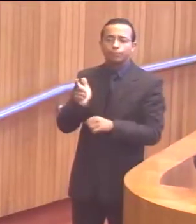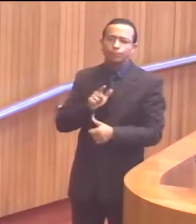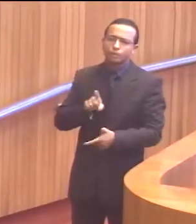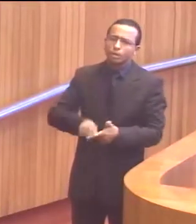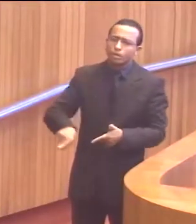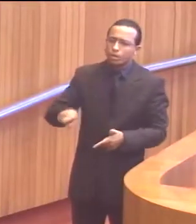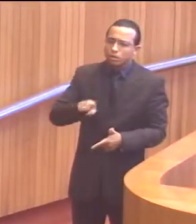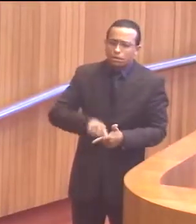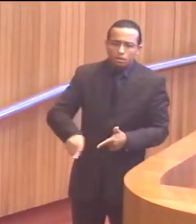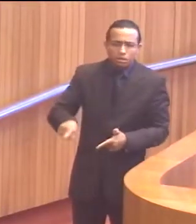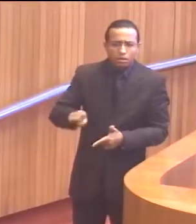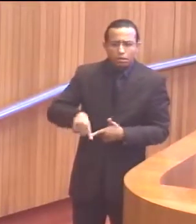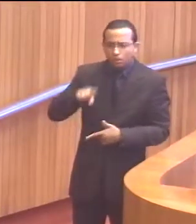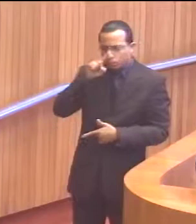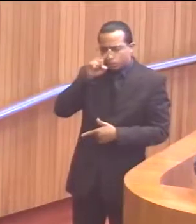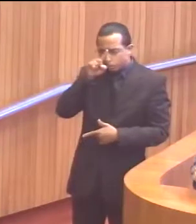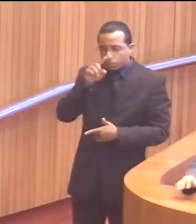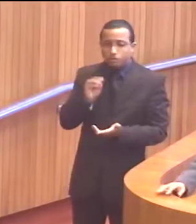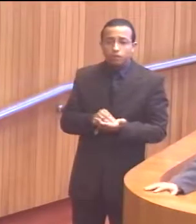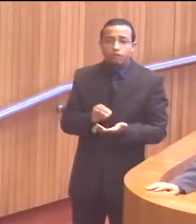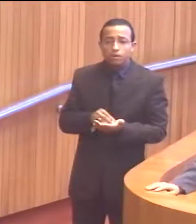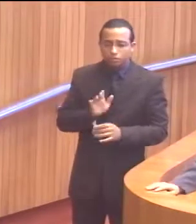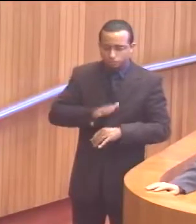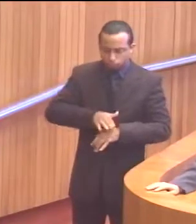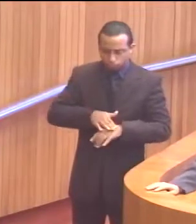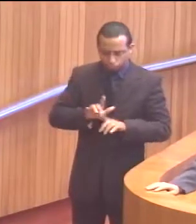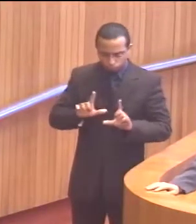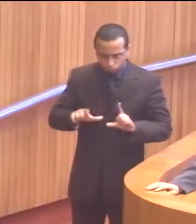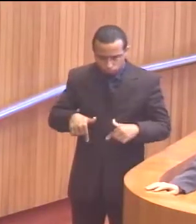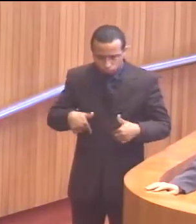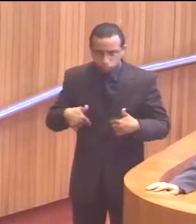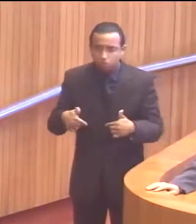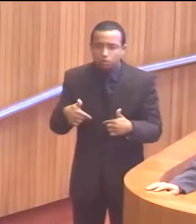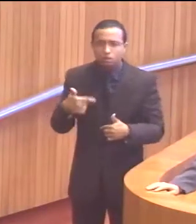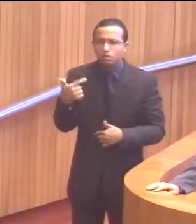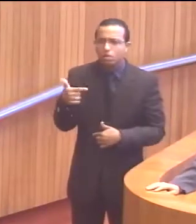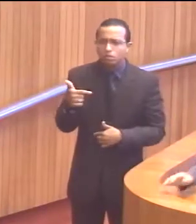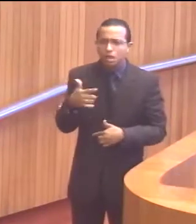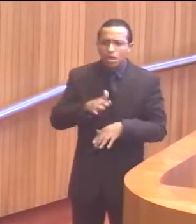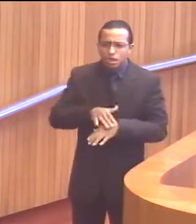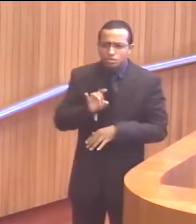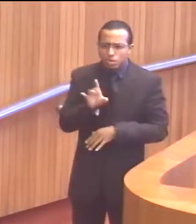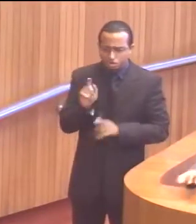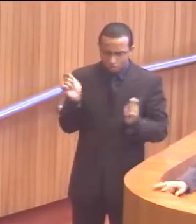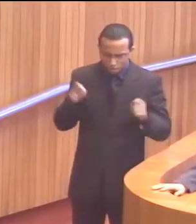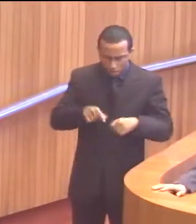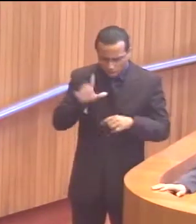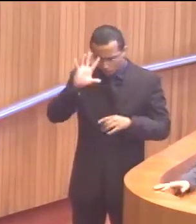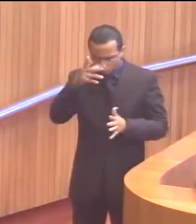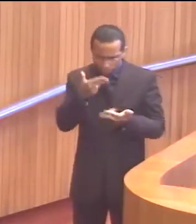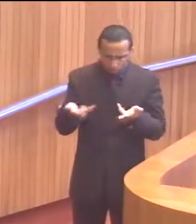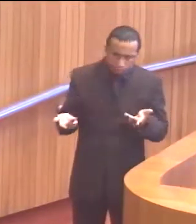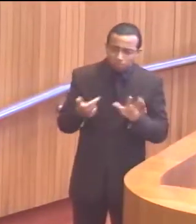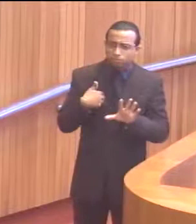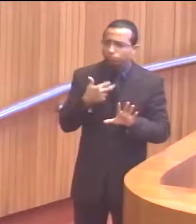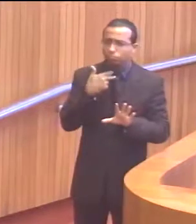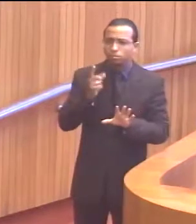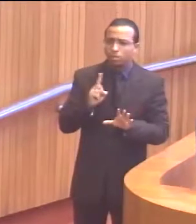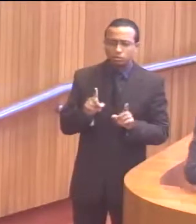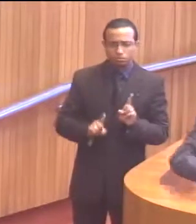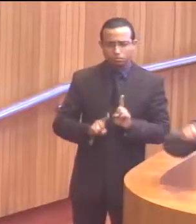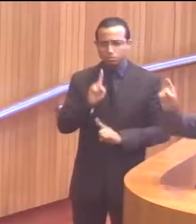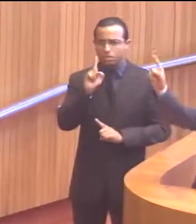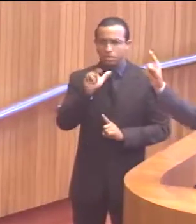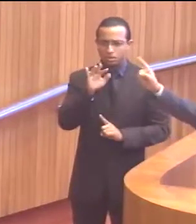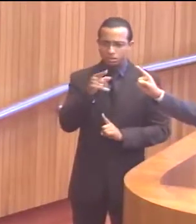um problema grave de falta de autonomia. A UEMA não tem autonomia administrativa. Ela não pode